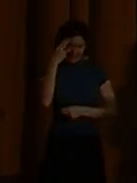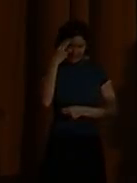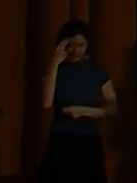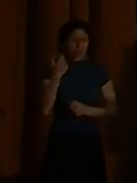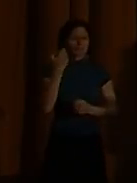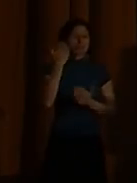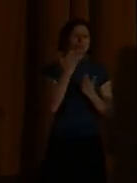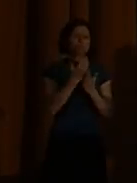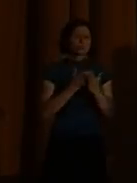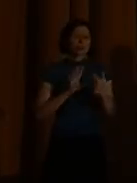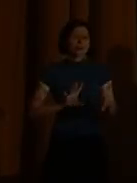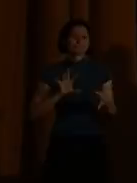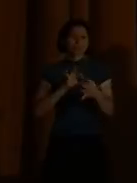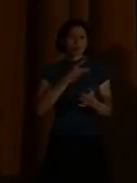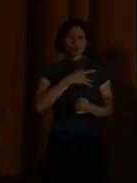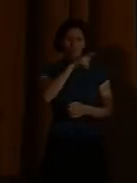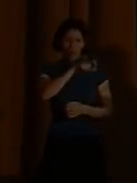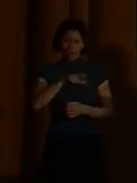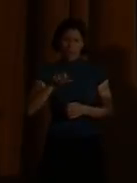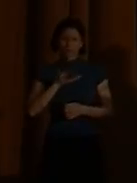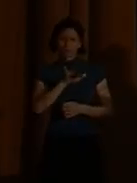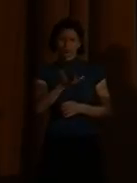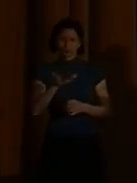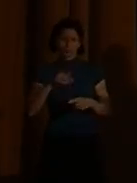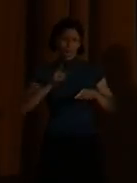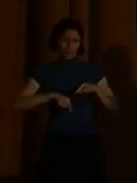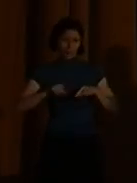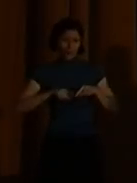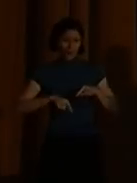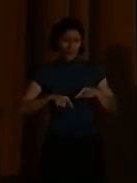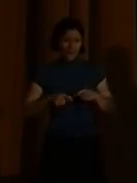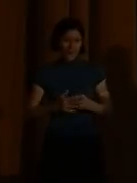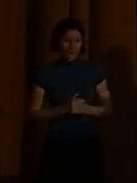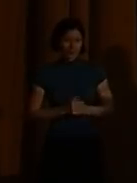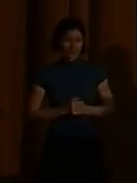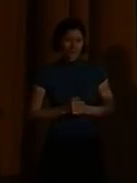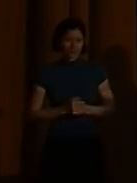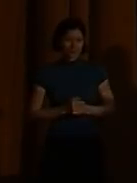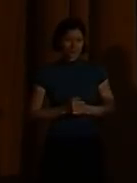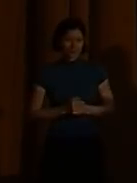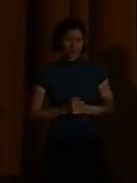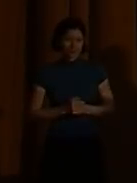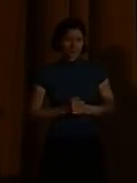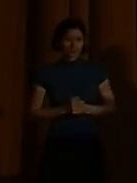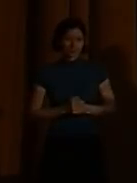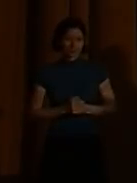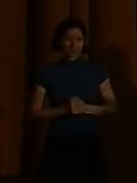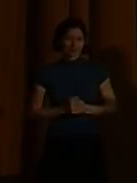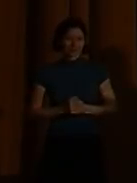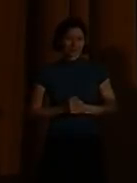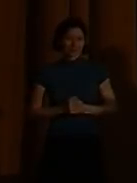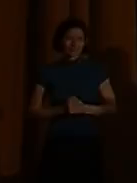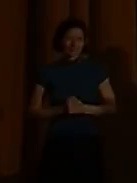Sie steht von ihrer Haltung her im Gegensatz zu den